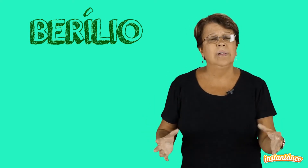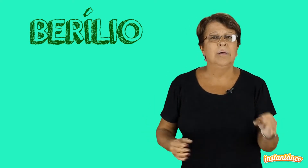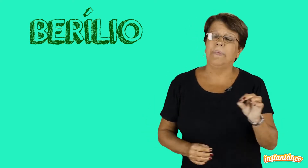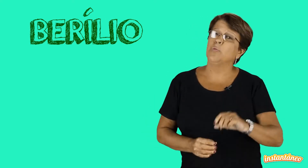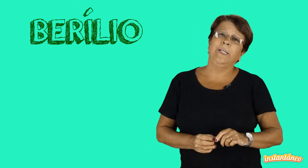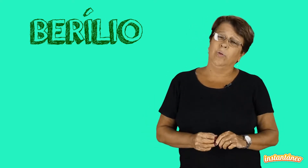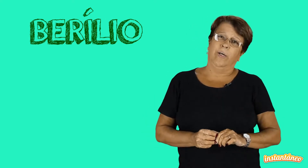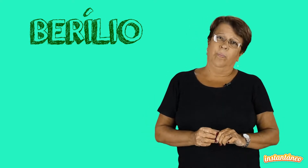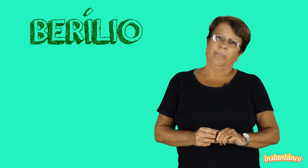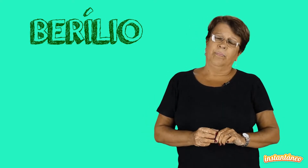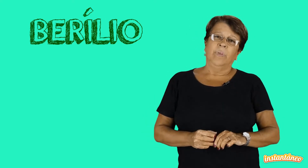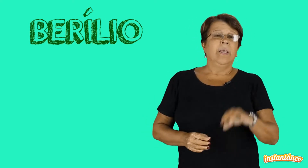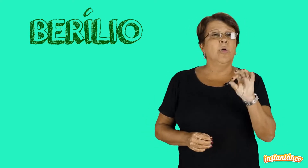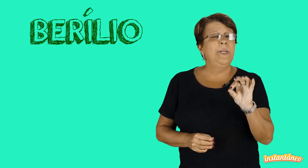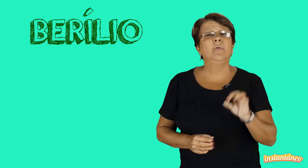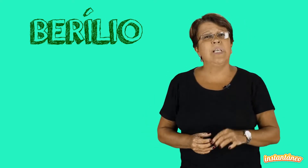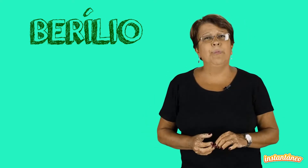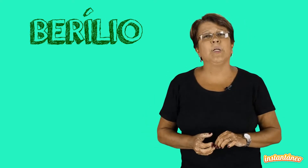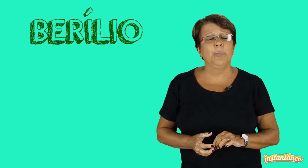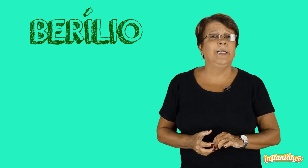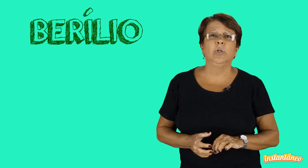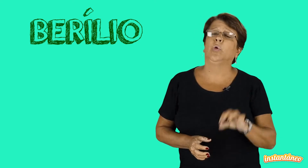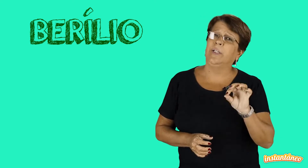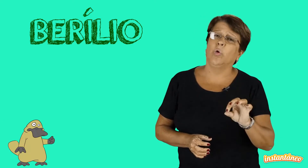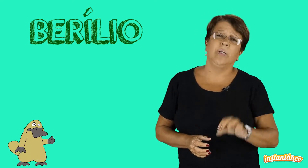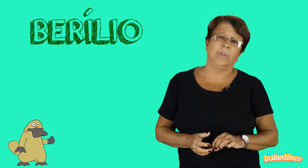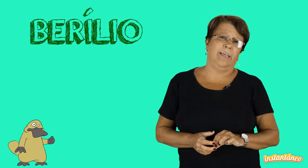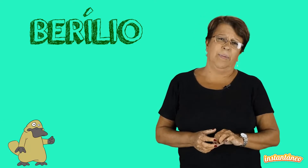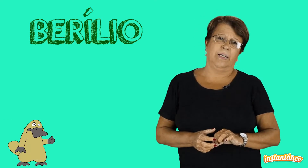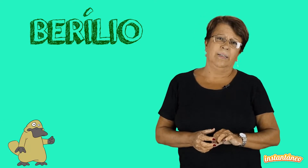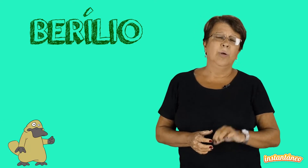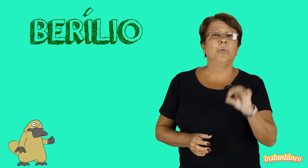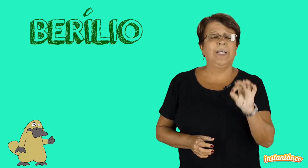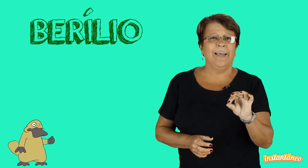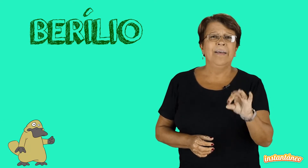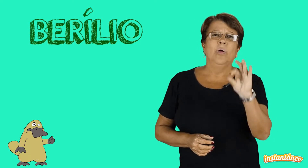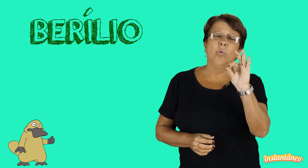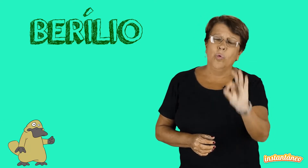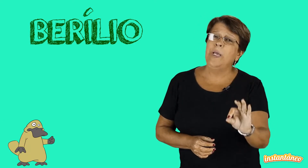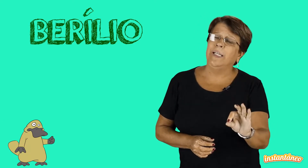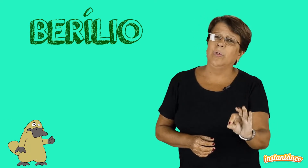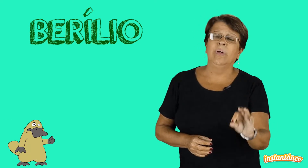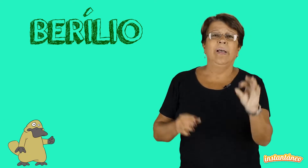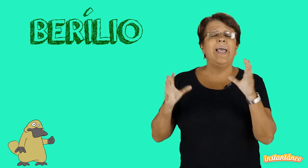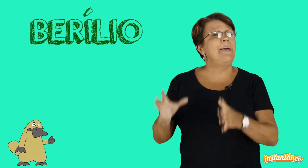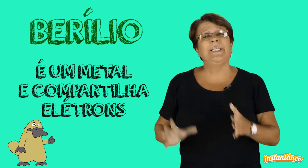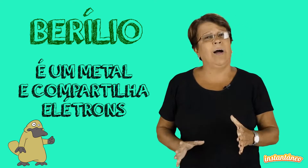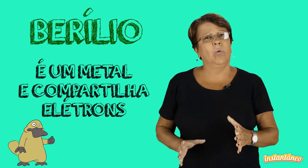mas o berílio não. Eu brinco sempre e chamo o berílio do ornitorrinco da química, porque o berílio é metal